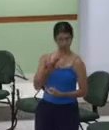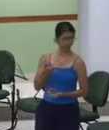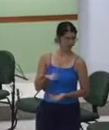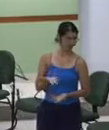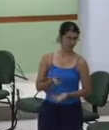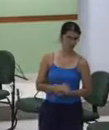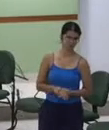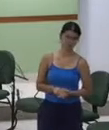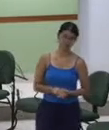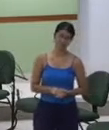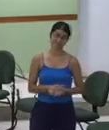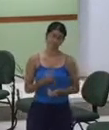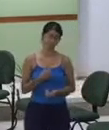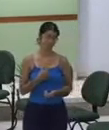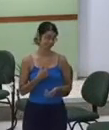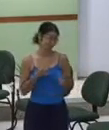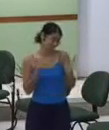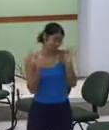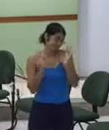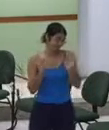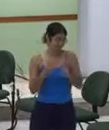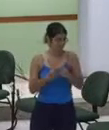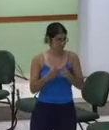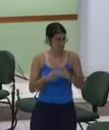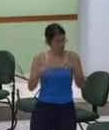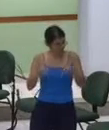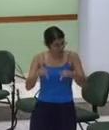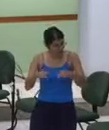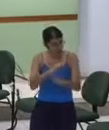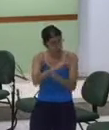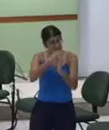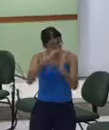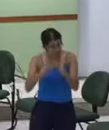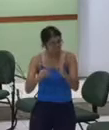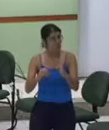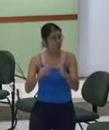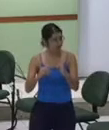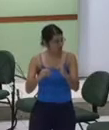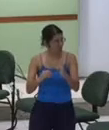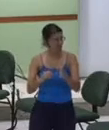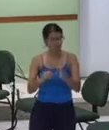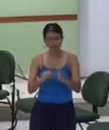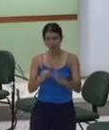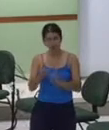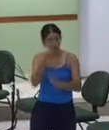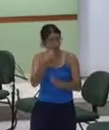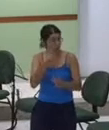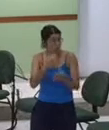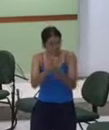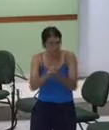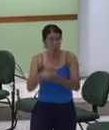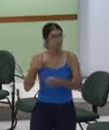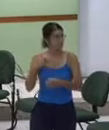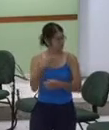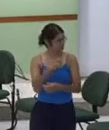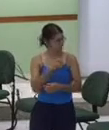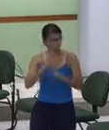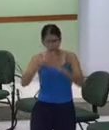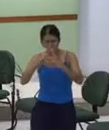E eu fico feliz por isso E foi difícil achar uma poesia Que trouxesse alegria Que contasse sobre a lição